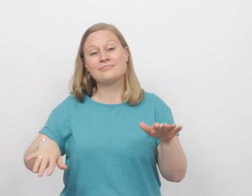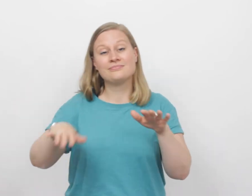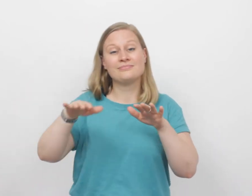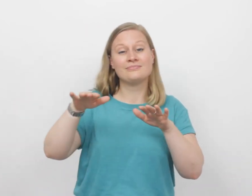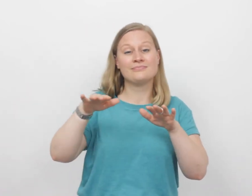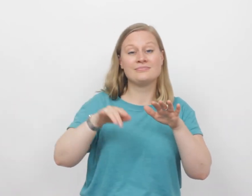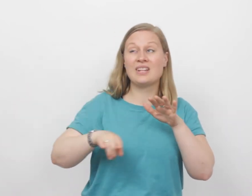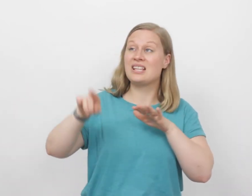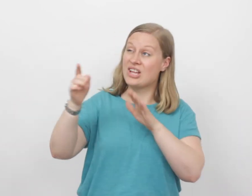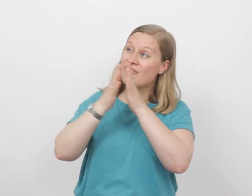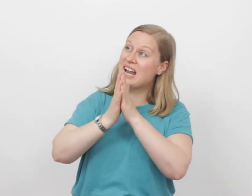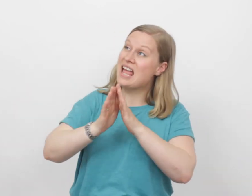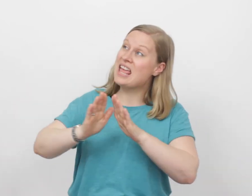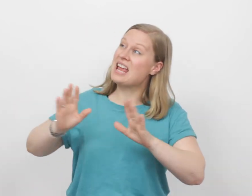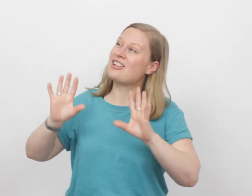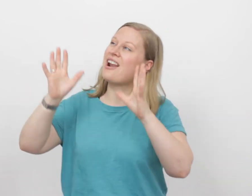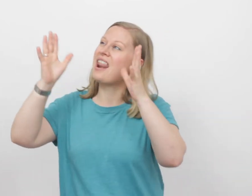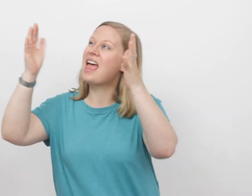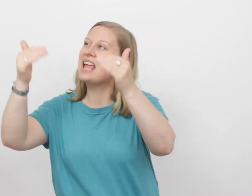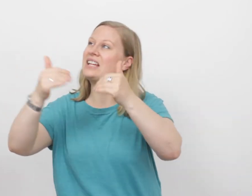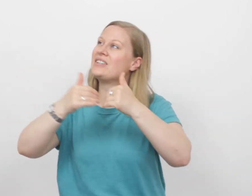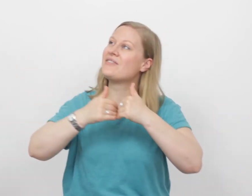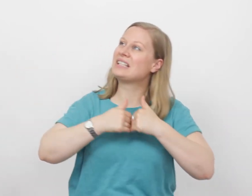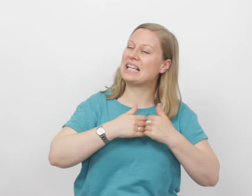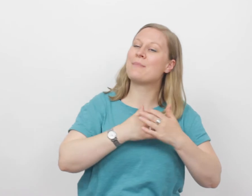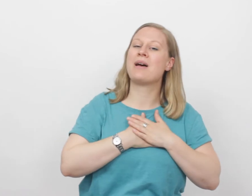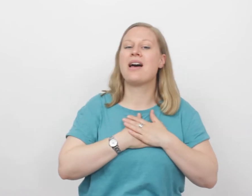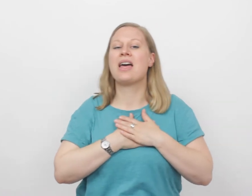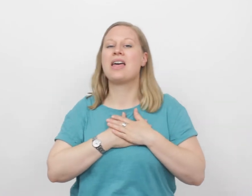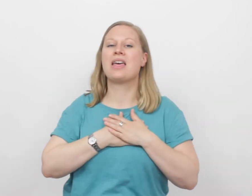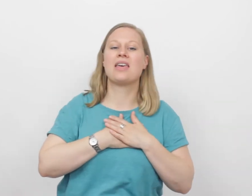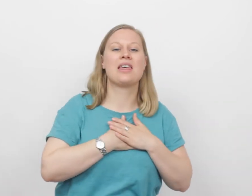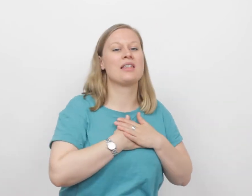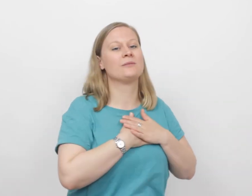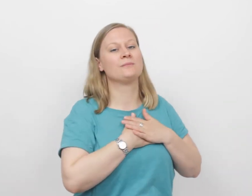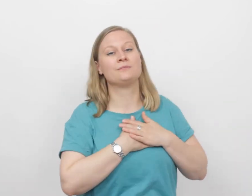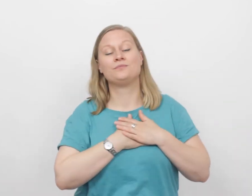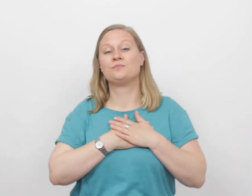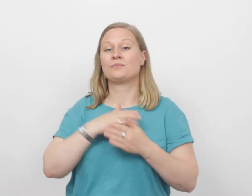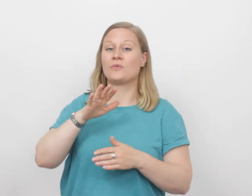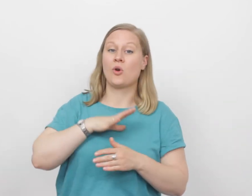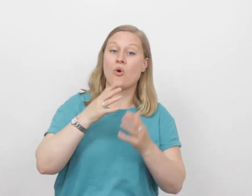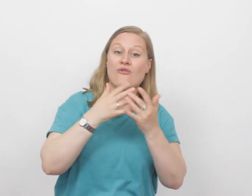Deze vrede leeft in mij Ook